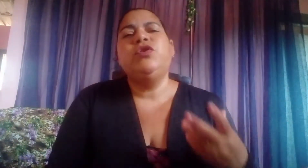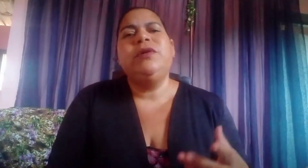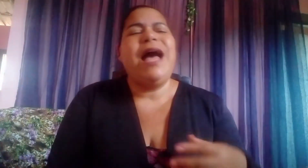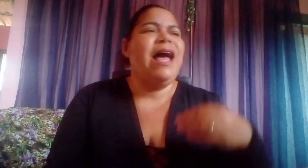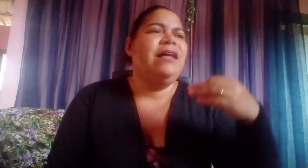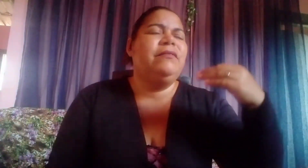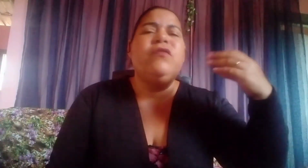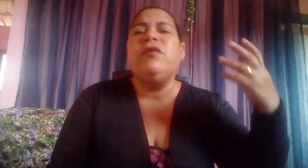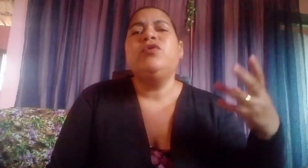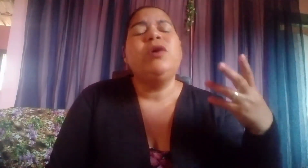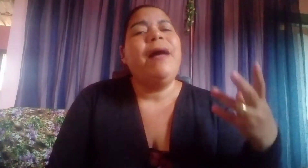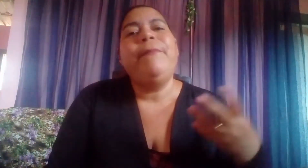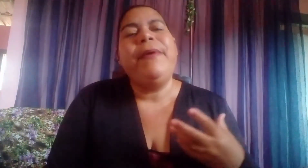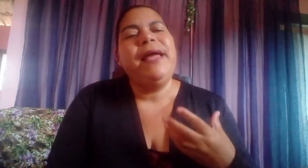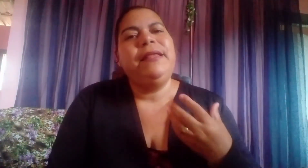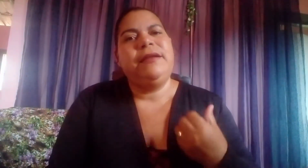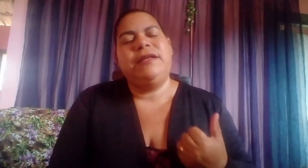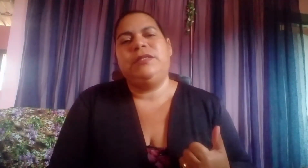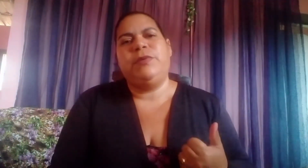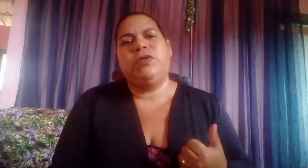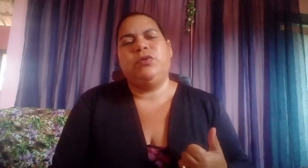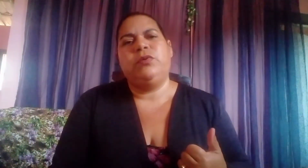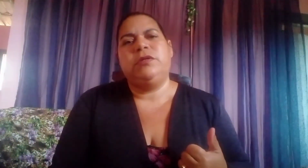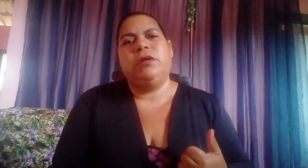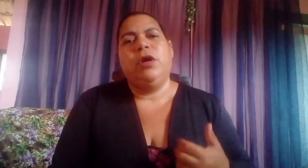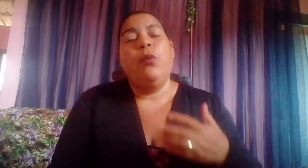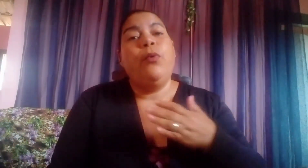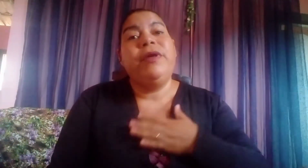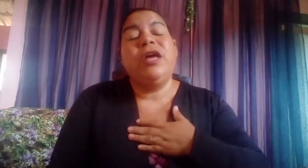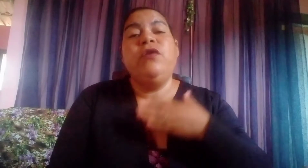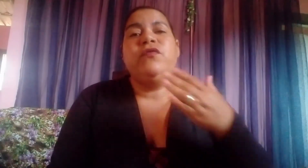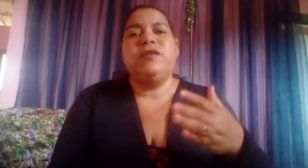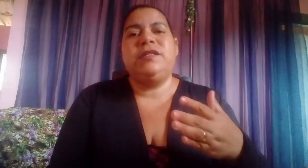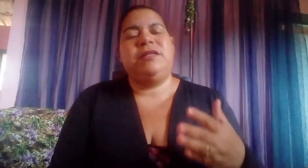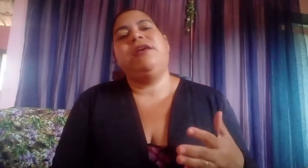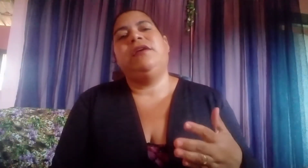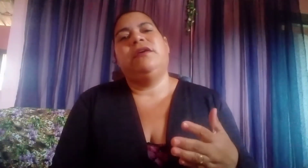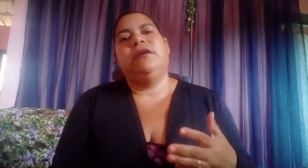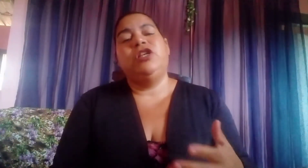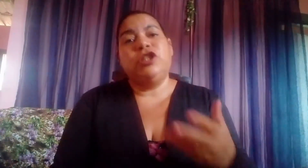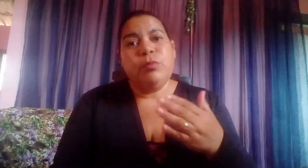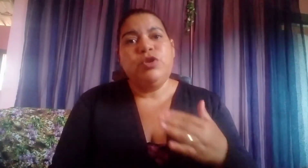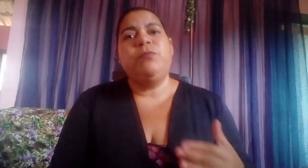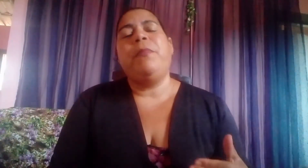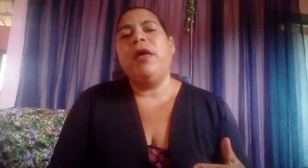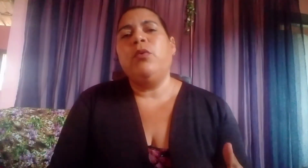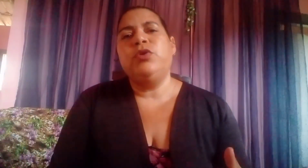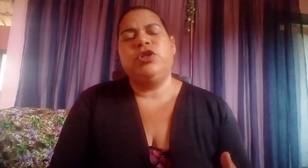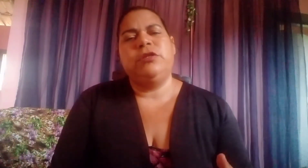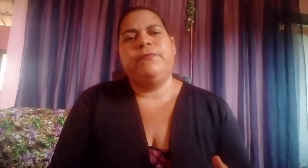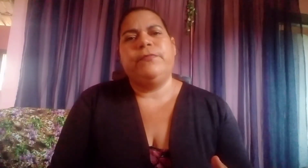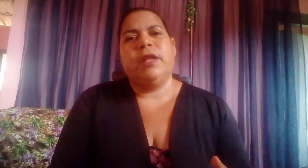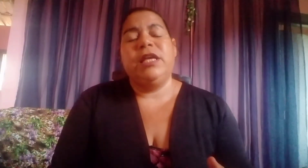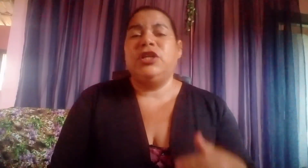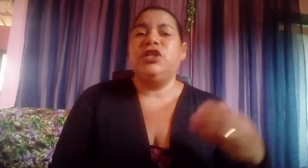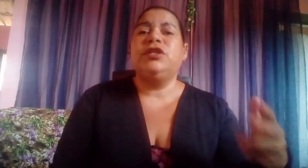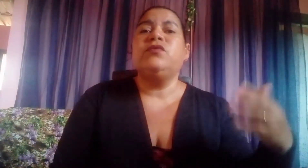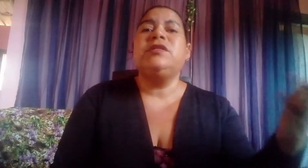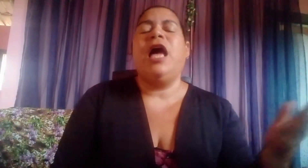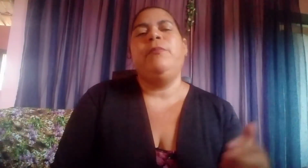julgar pedra nas pessoas. Porque eu e você estamos de pé hoje. E a gente não sabe